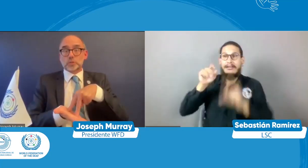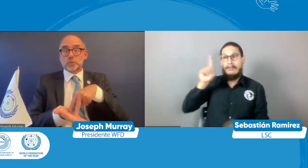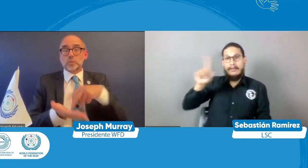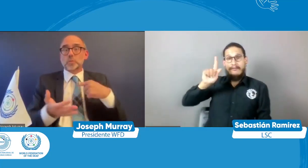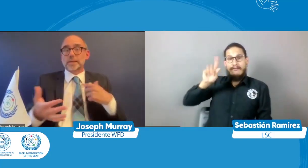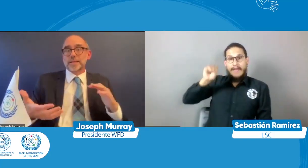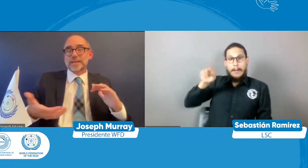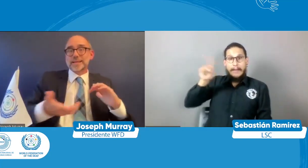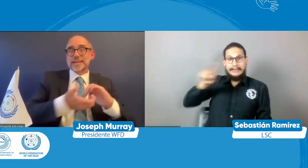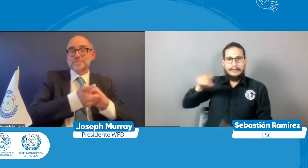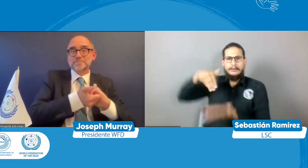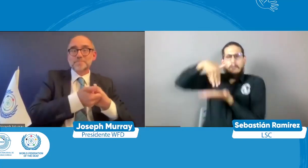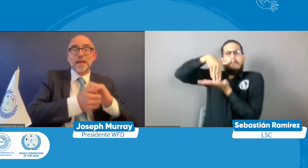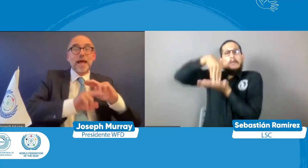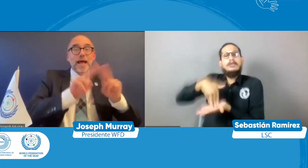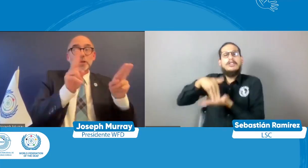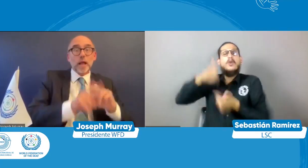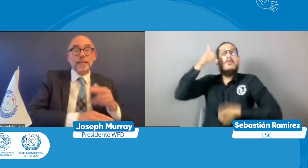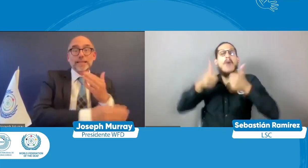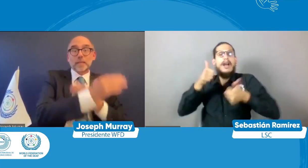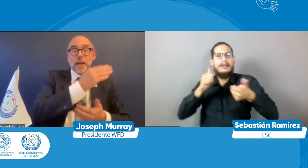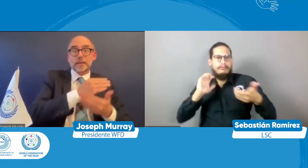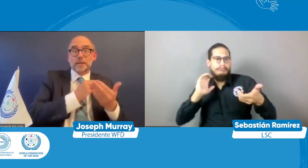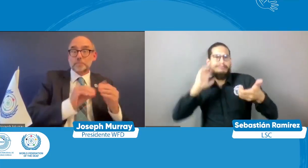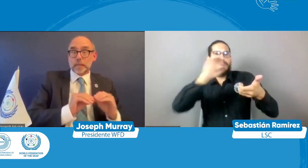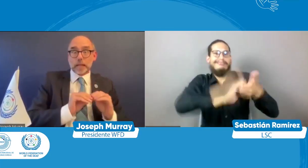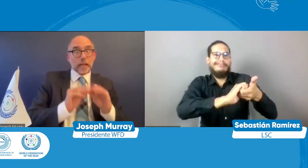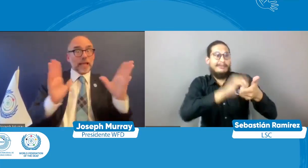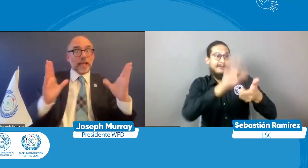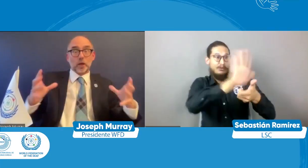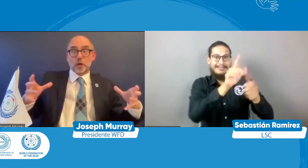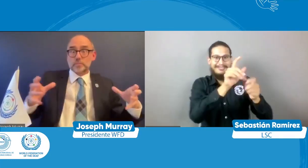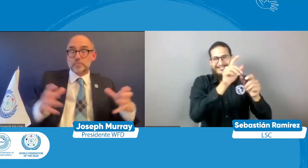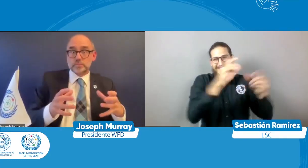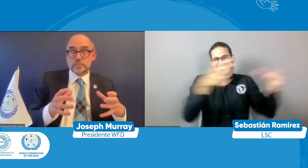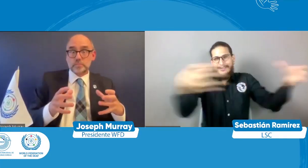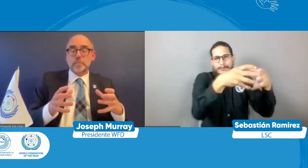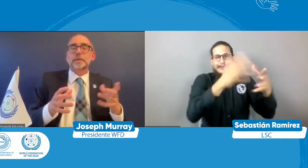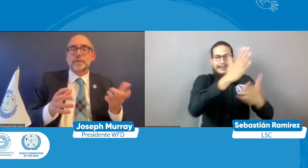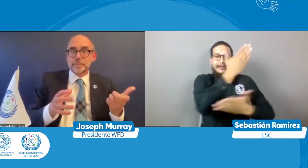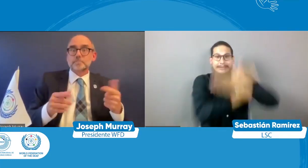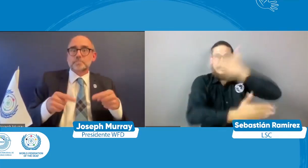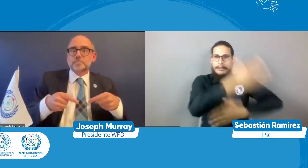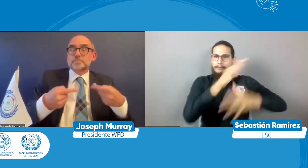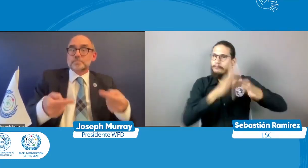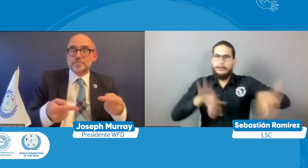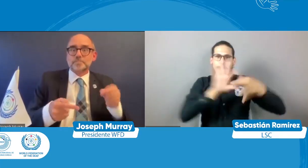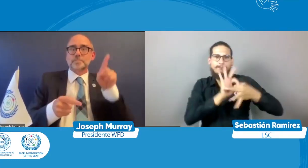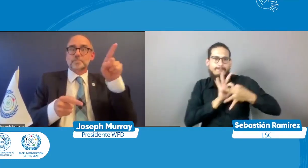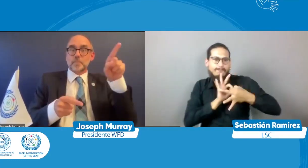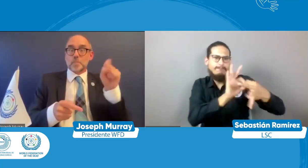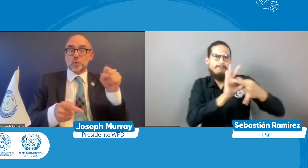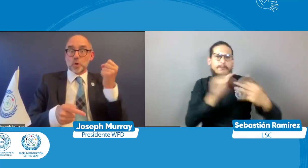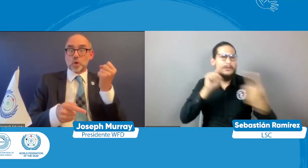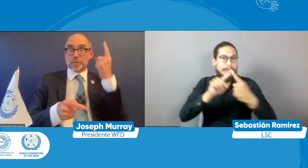nuestro objetivo es poder dar este documento de toma de posición y que sea claro no solamente desde la